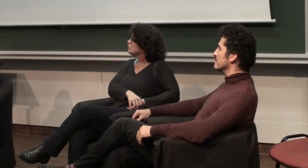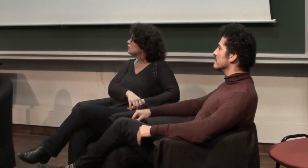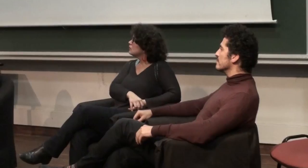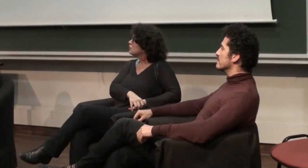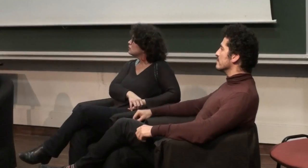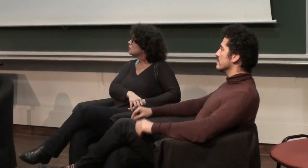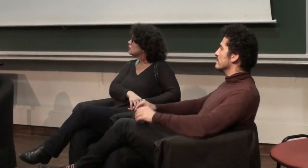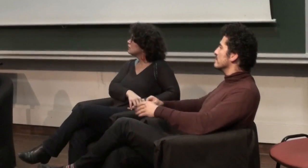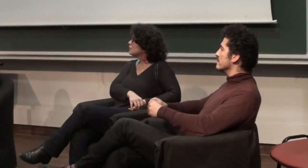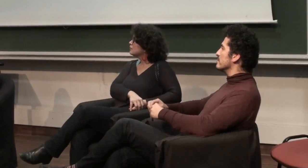donc